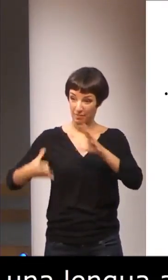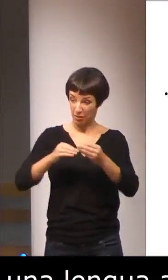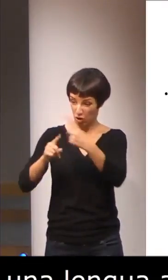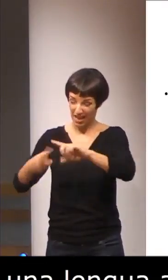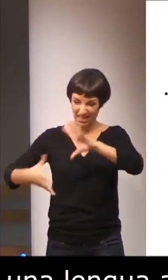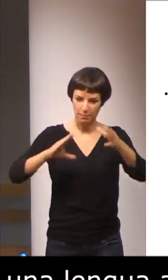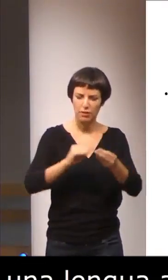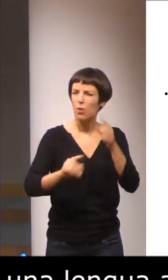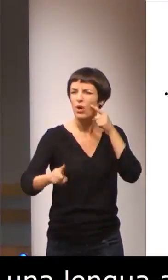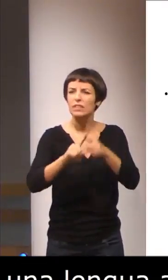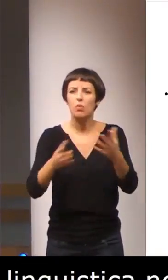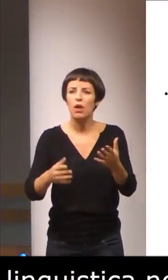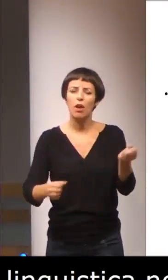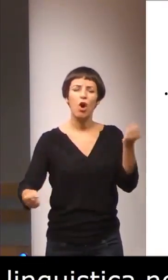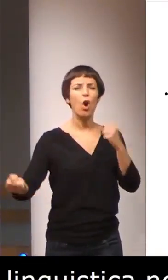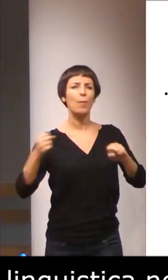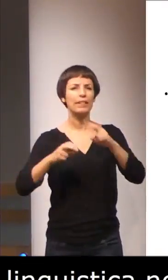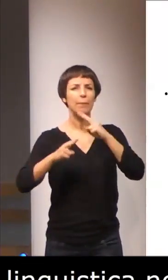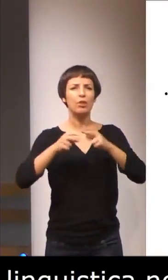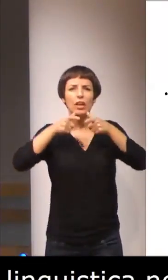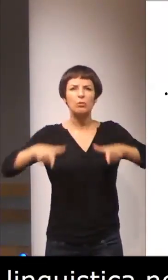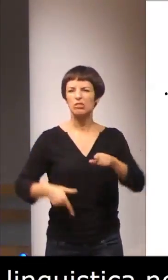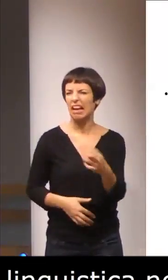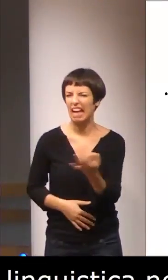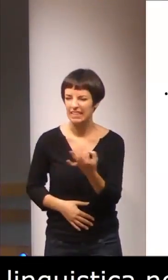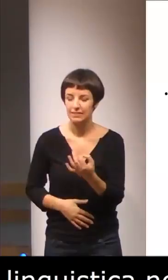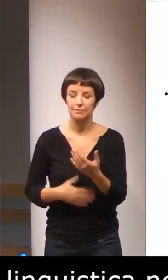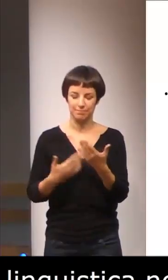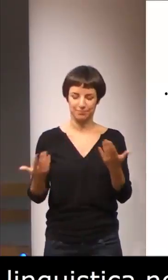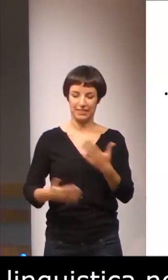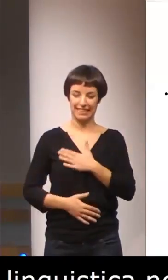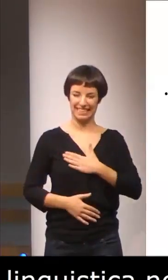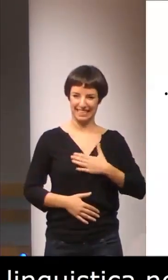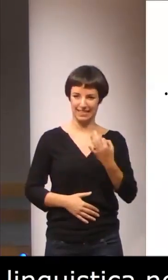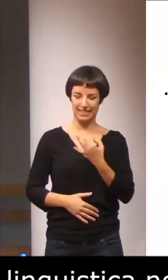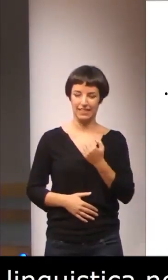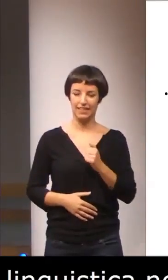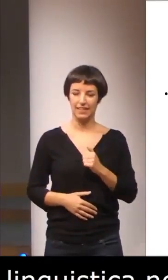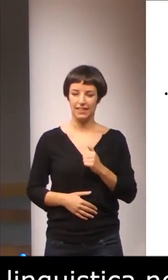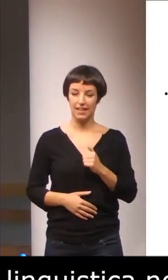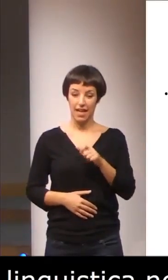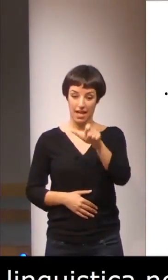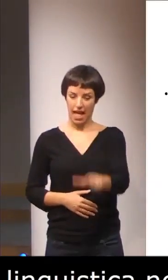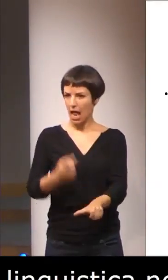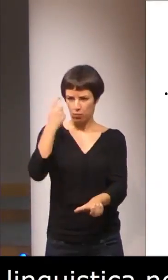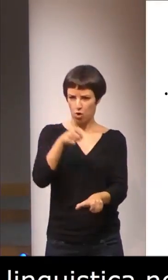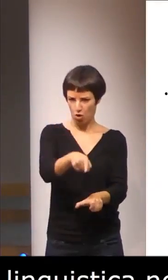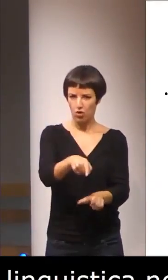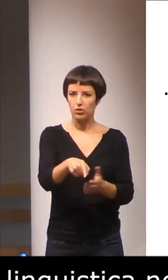lingüísticos? Pues tienen como objetivo situar individualmente al alumno en cuestión